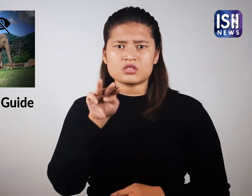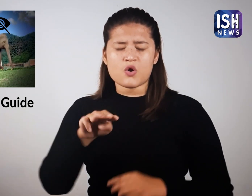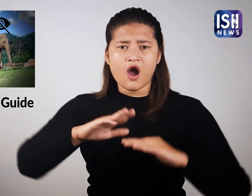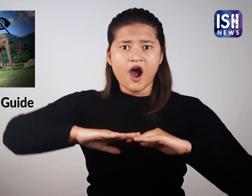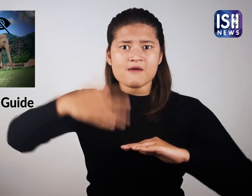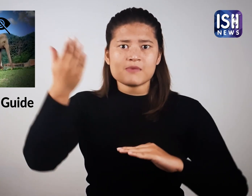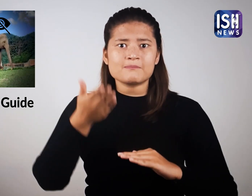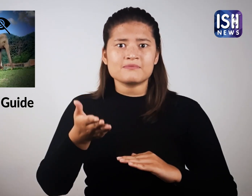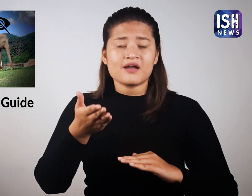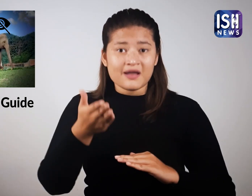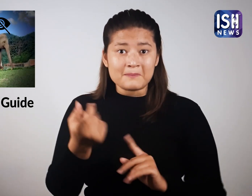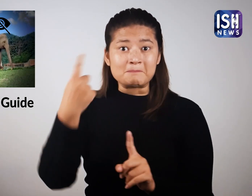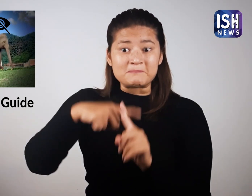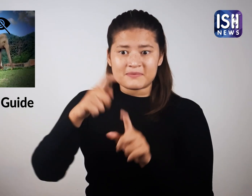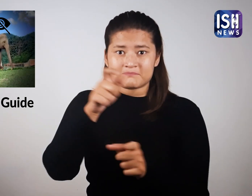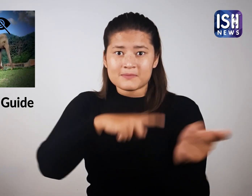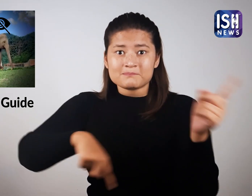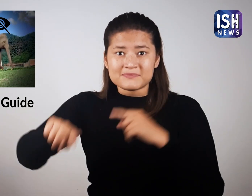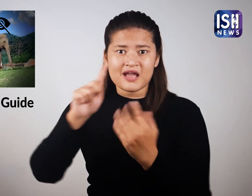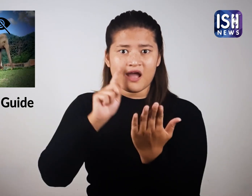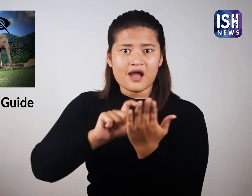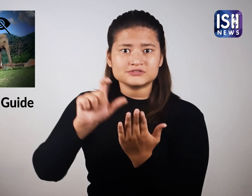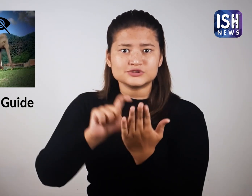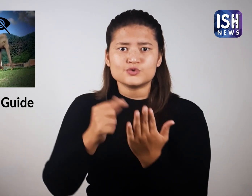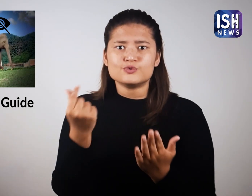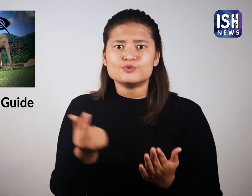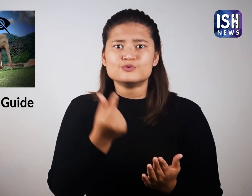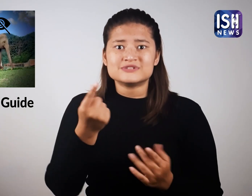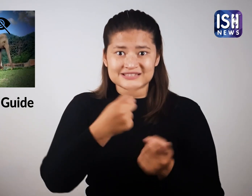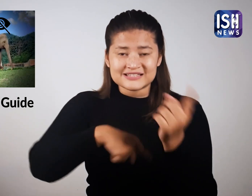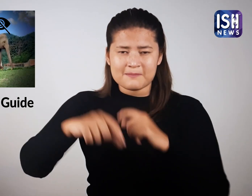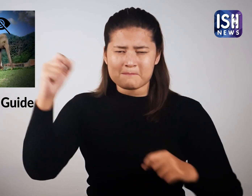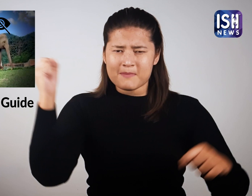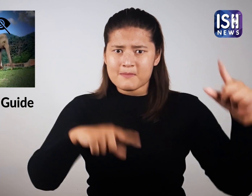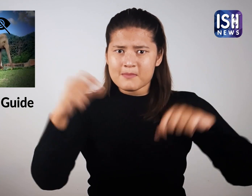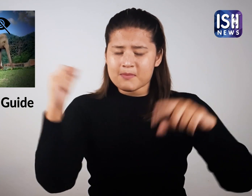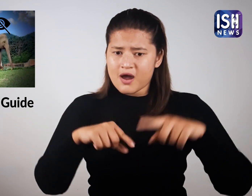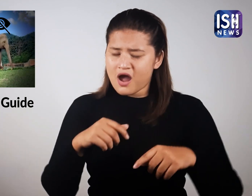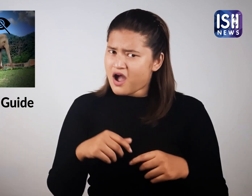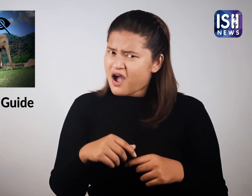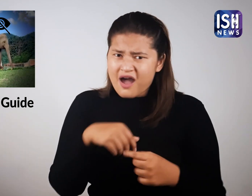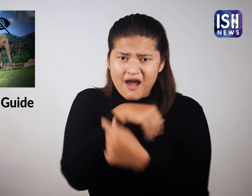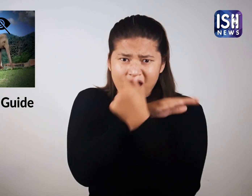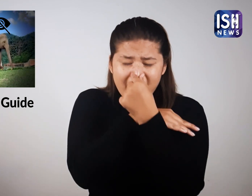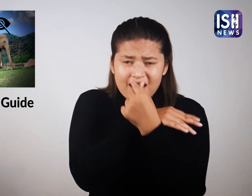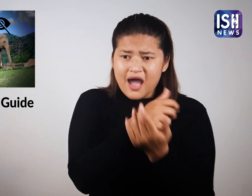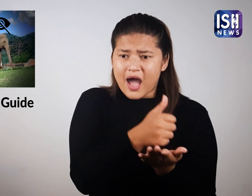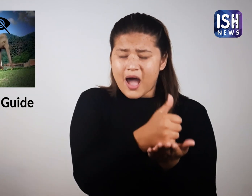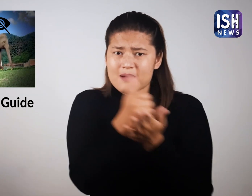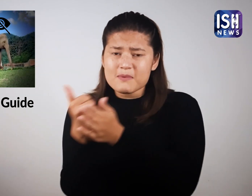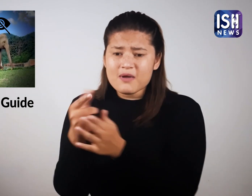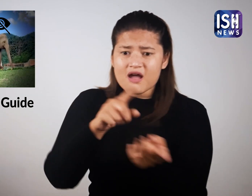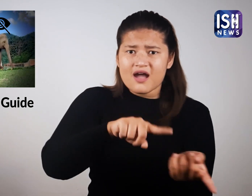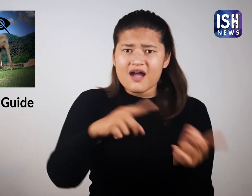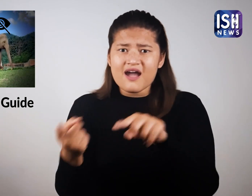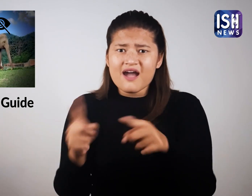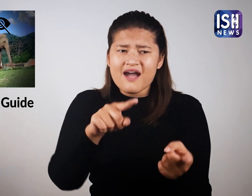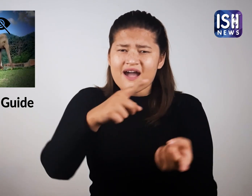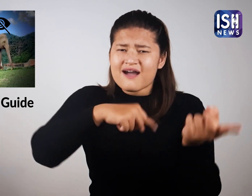ज्यादा व्यूज मिल चुके है। कई इंस्टाग्राम उप्योग करताओं ने टिपनी करते हुए कहा। हाथियों को एक दूसरे